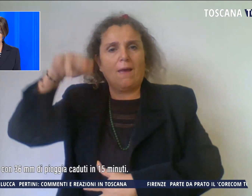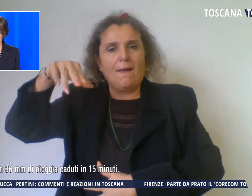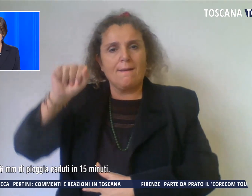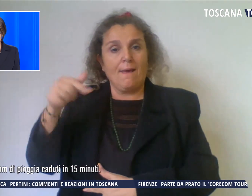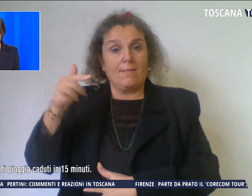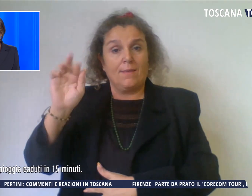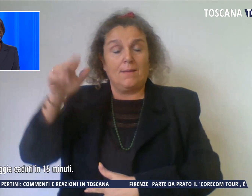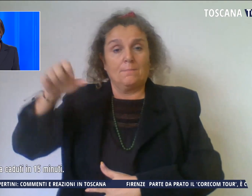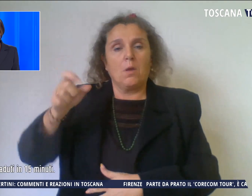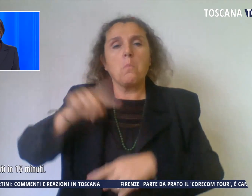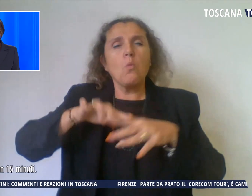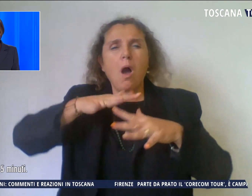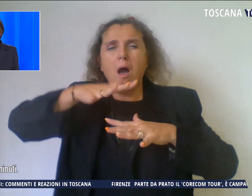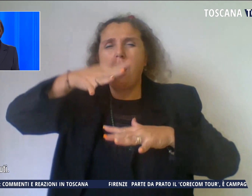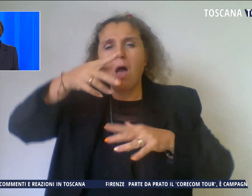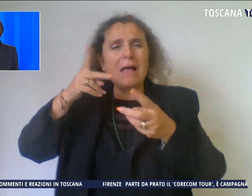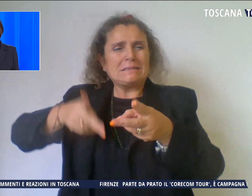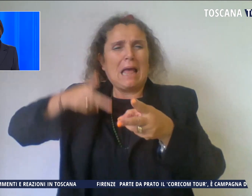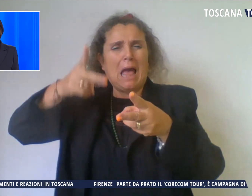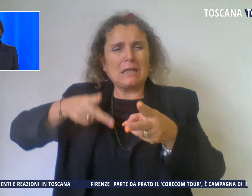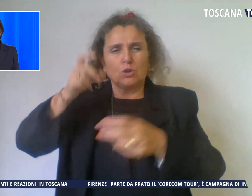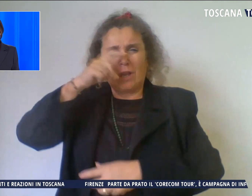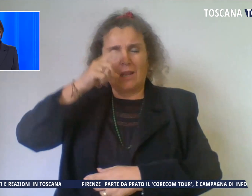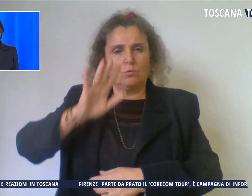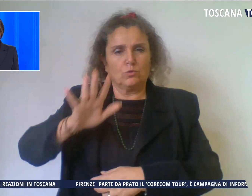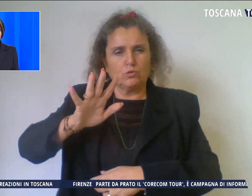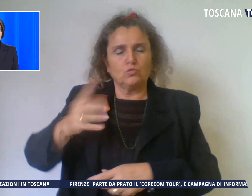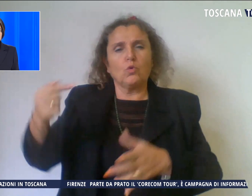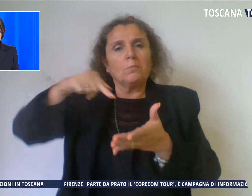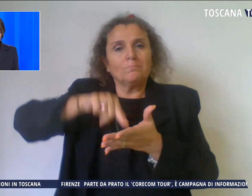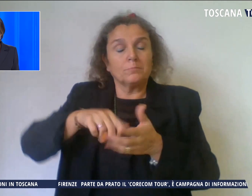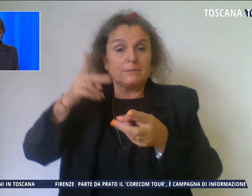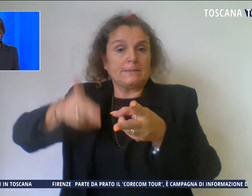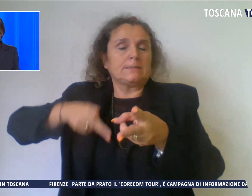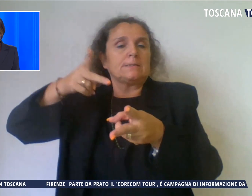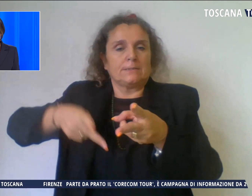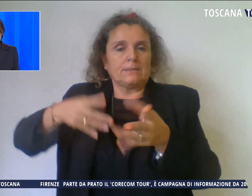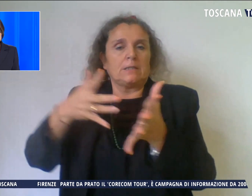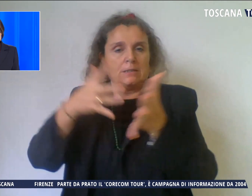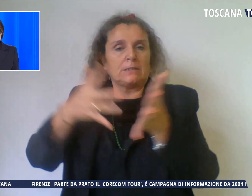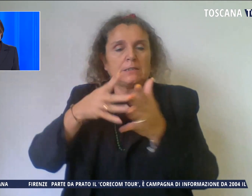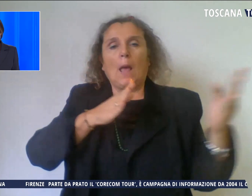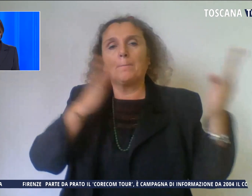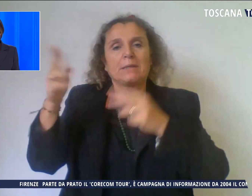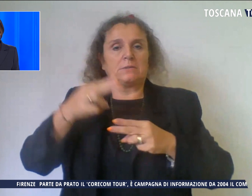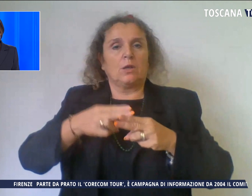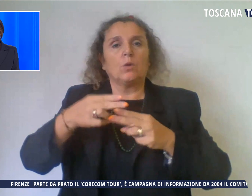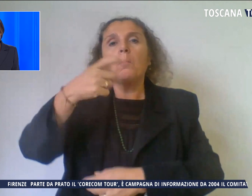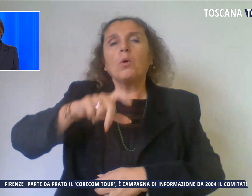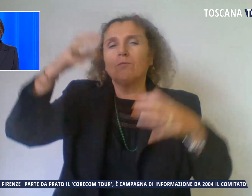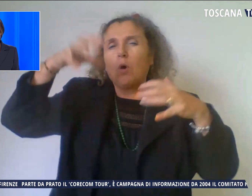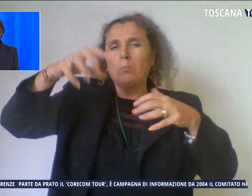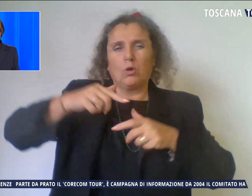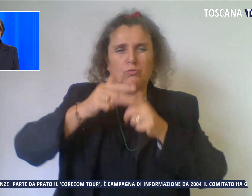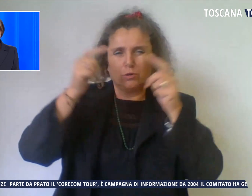anche alla stazione di Livorno con ripercussioni sulla linea ferroviaria Pisa-Roma, a causa della tanta pioggia caduta